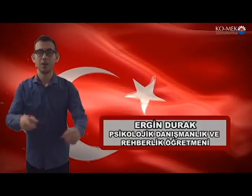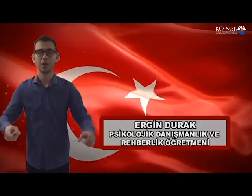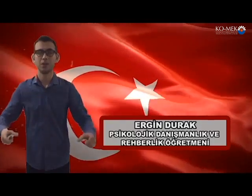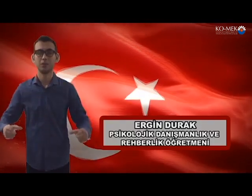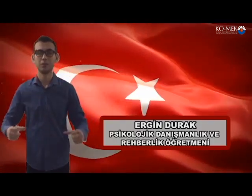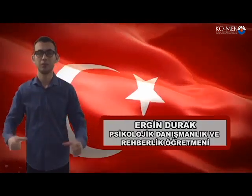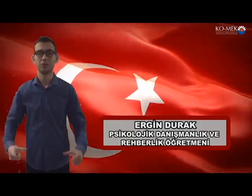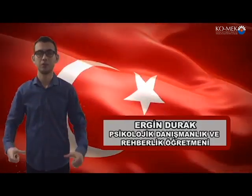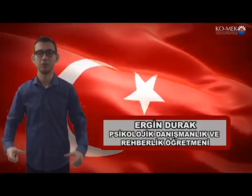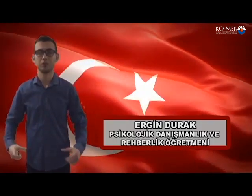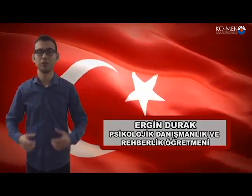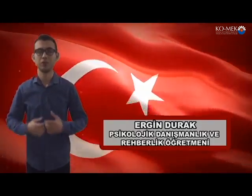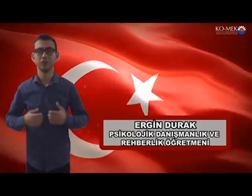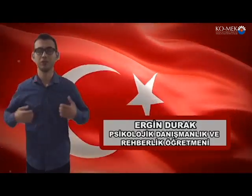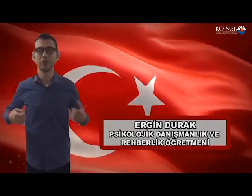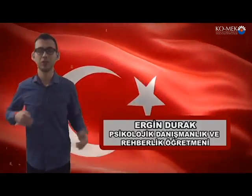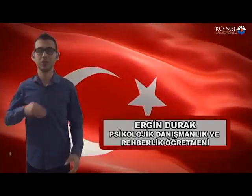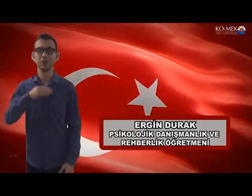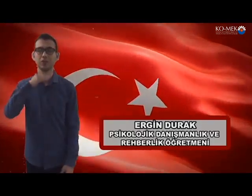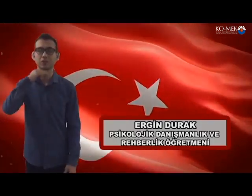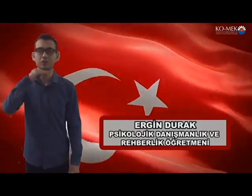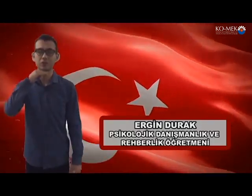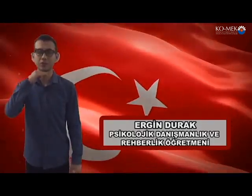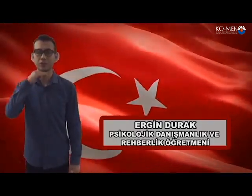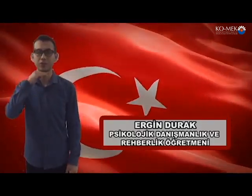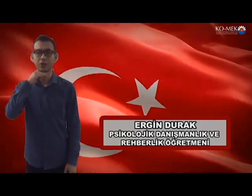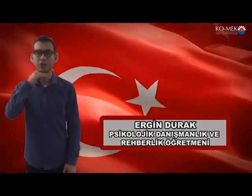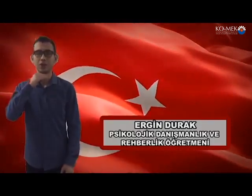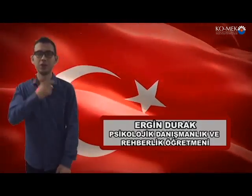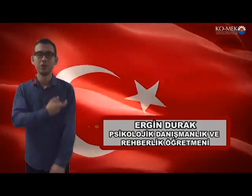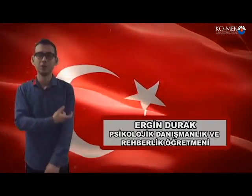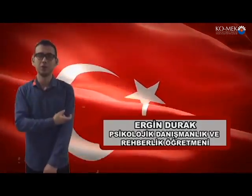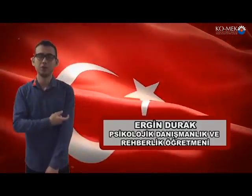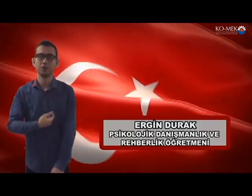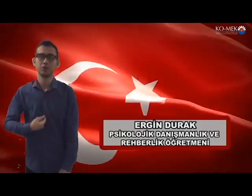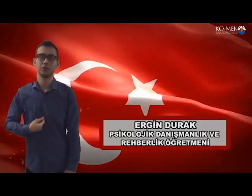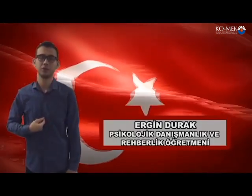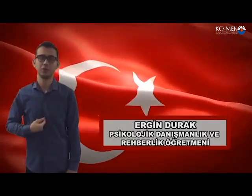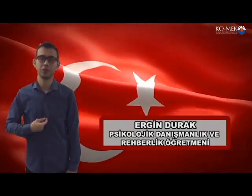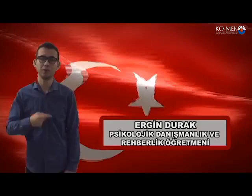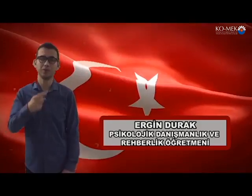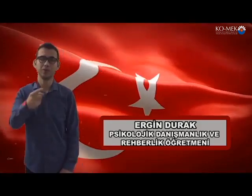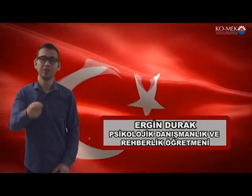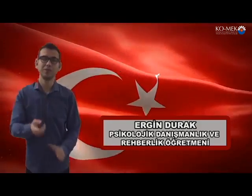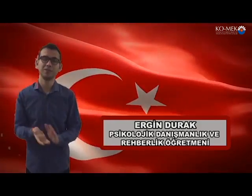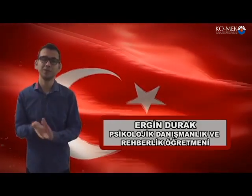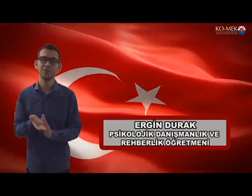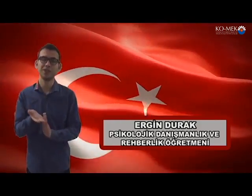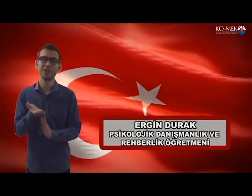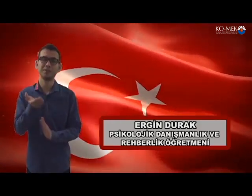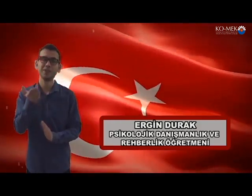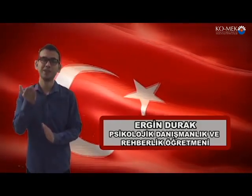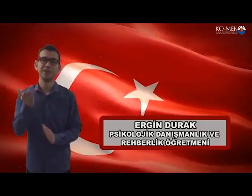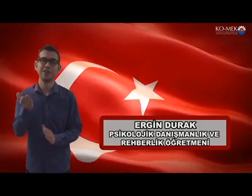her bucağı şamlar olsun, Yurdum seni yüceltmeye,